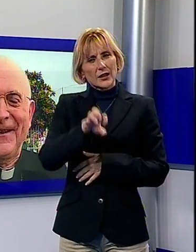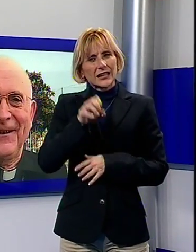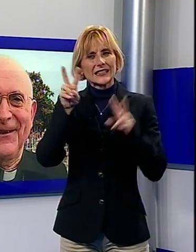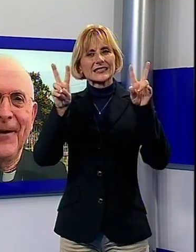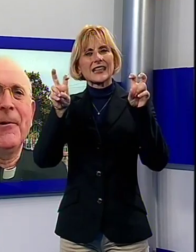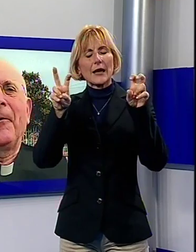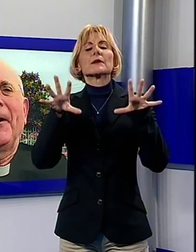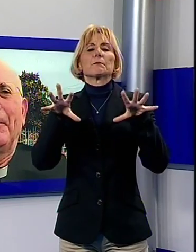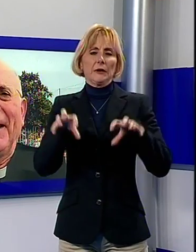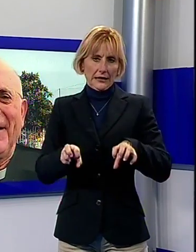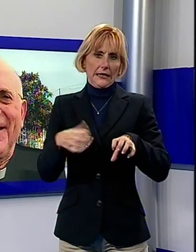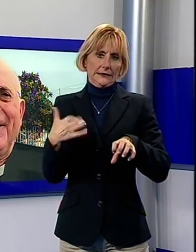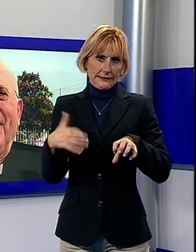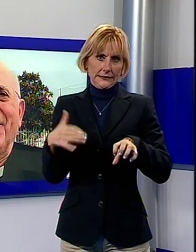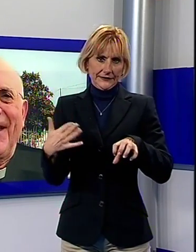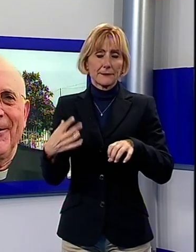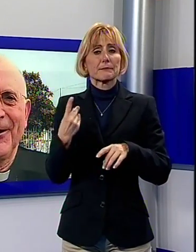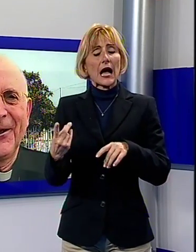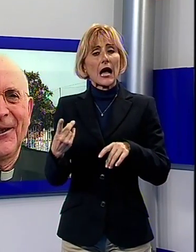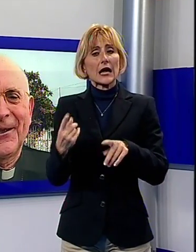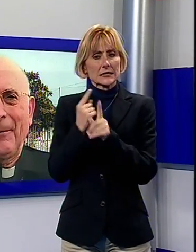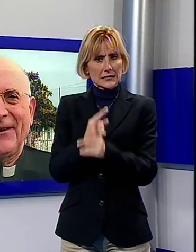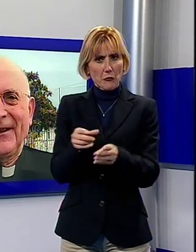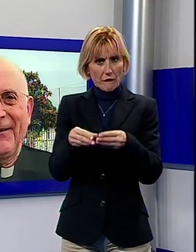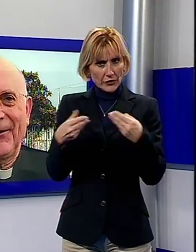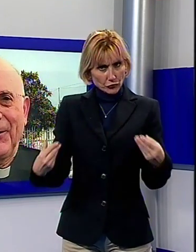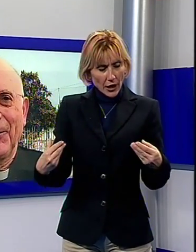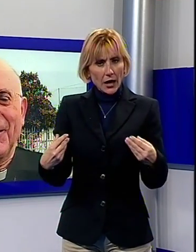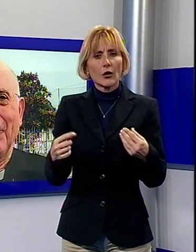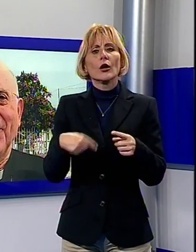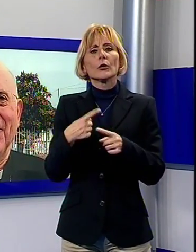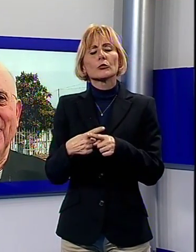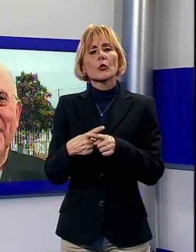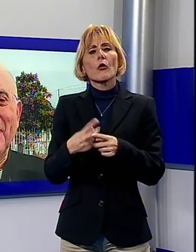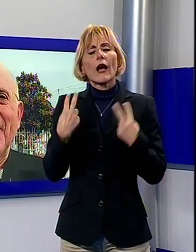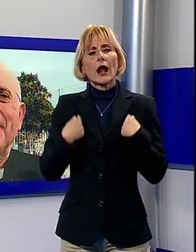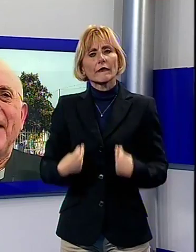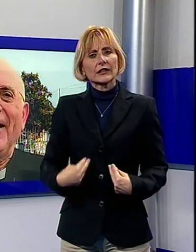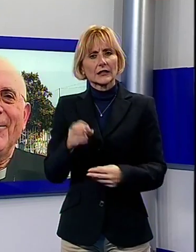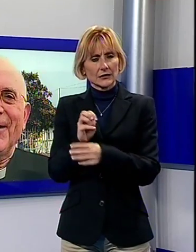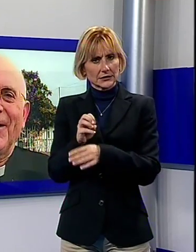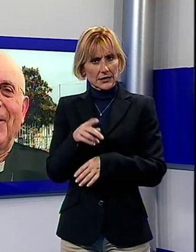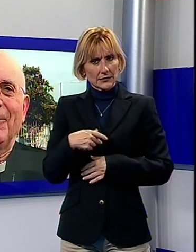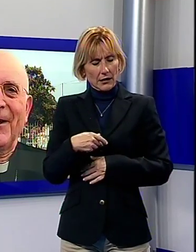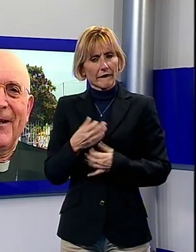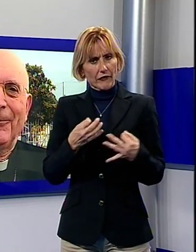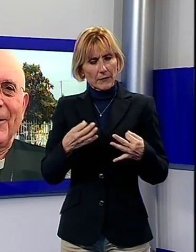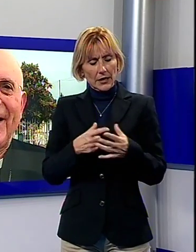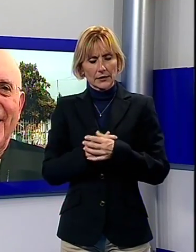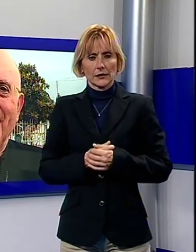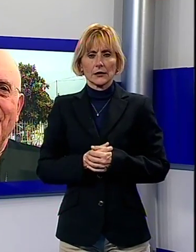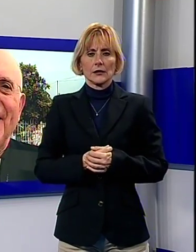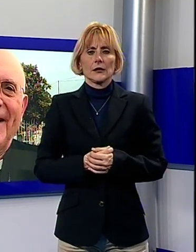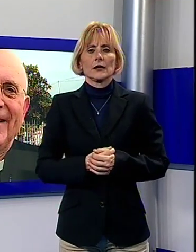impegnativi, che fanno bene alla vita, è il Vangelo che passa attraverso le nostre riflessioni. Ma oggi vorrei